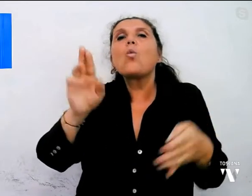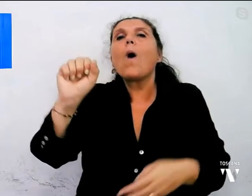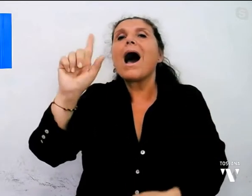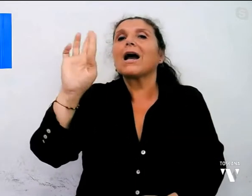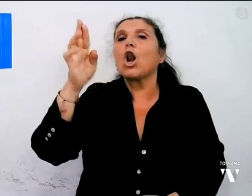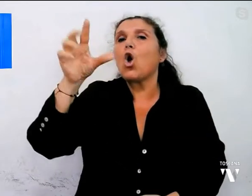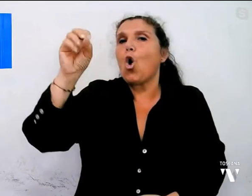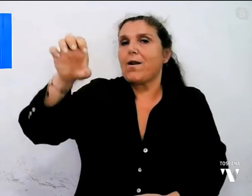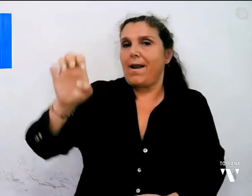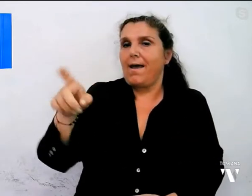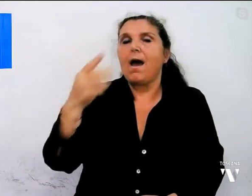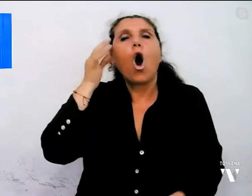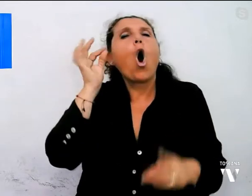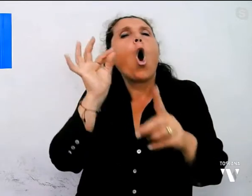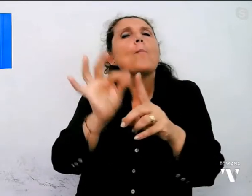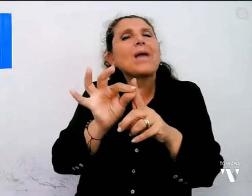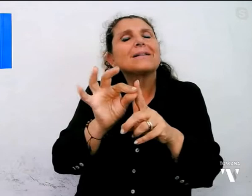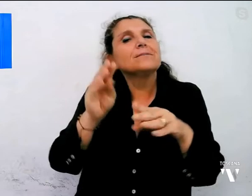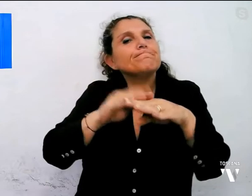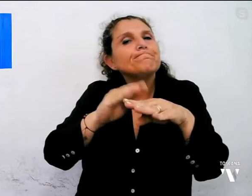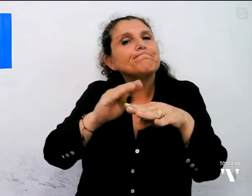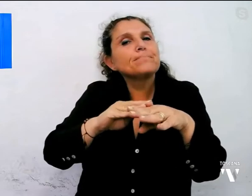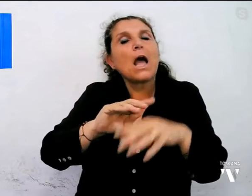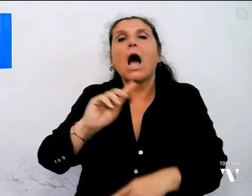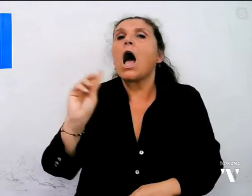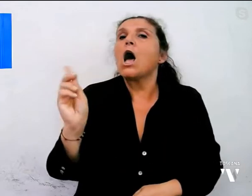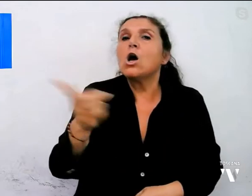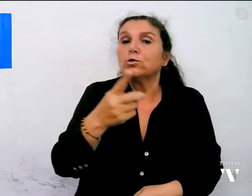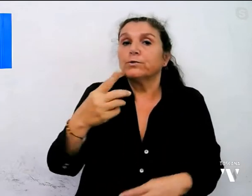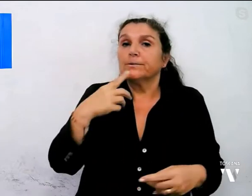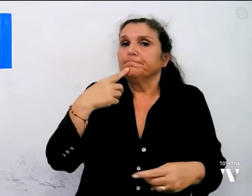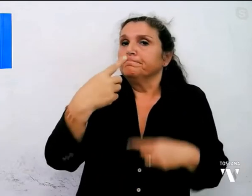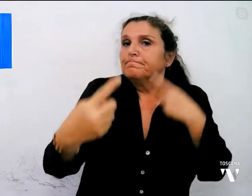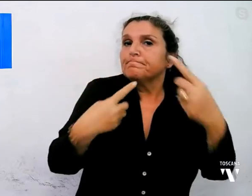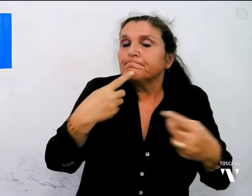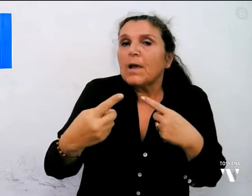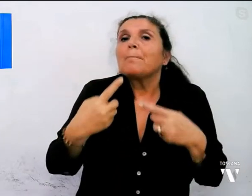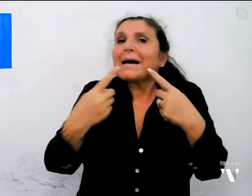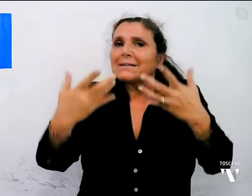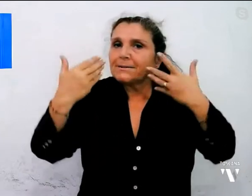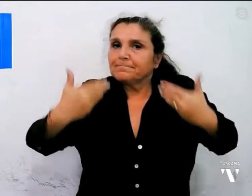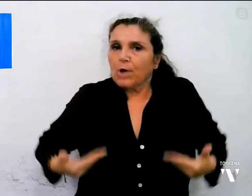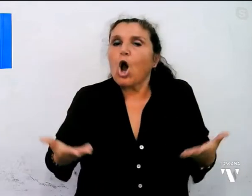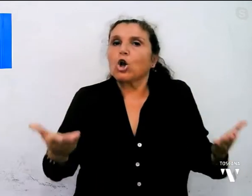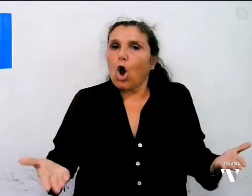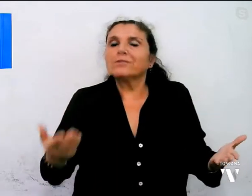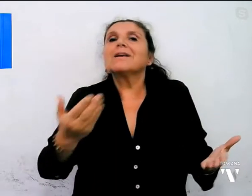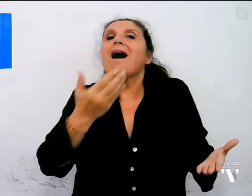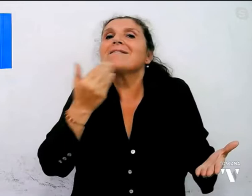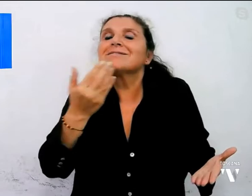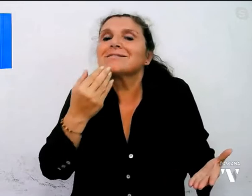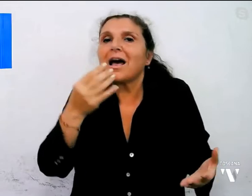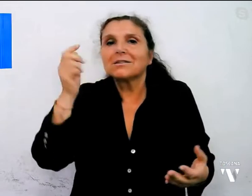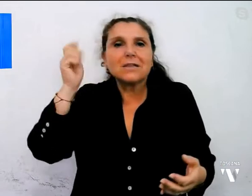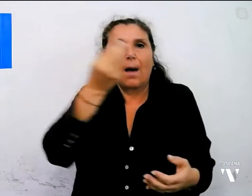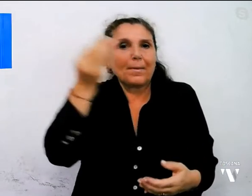L'obiettivo permettere alle persone di esprimersi per ciò che sono senza subire pregiudizi.